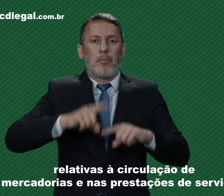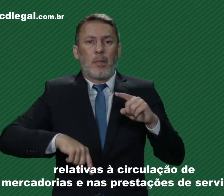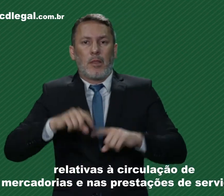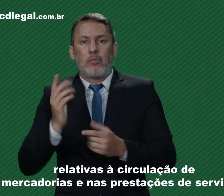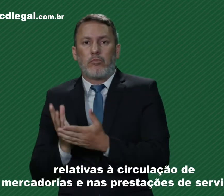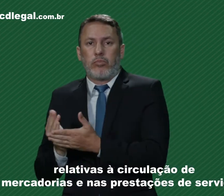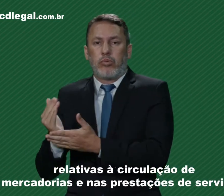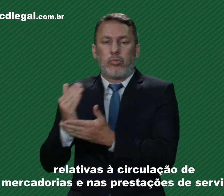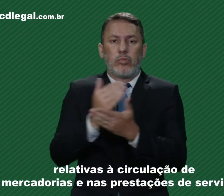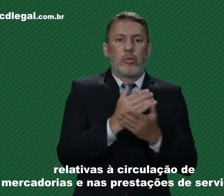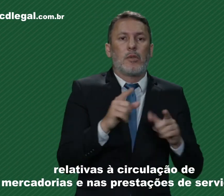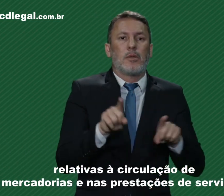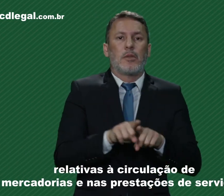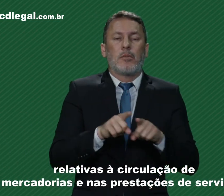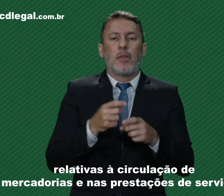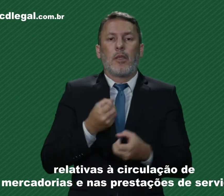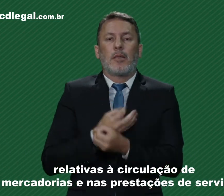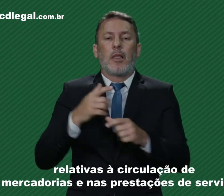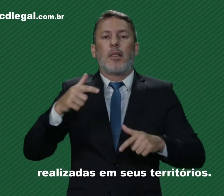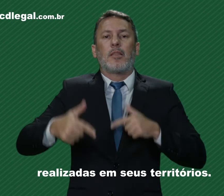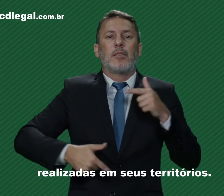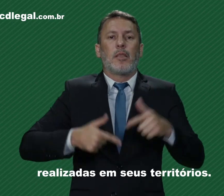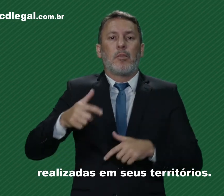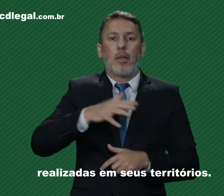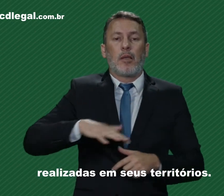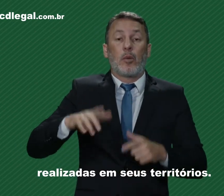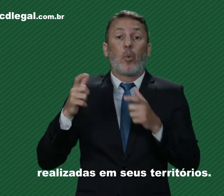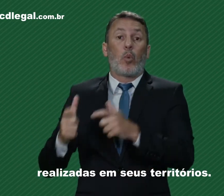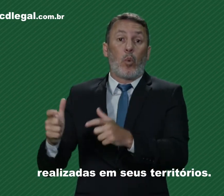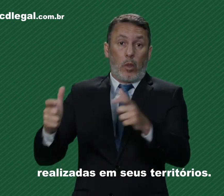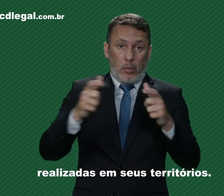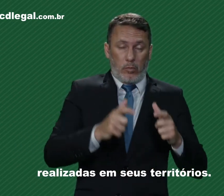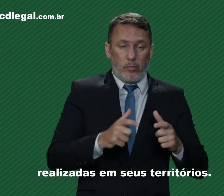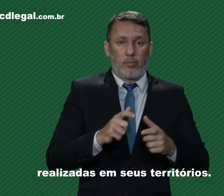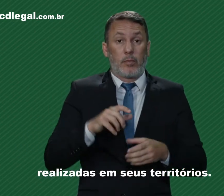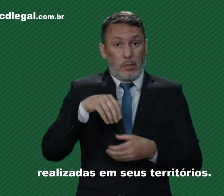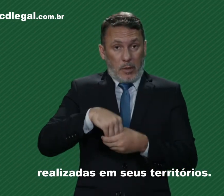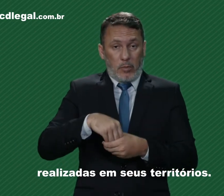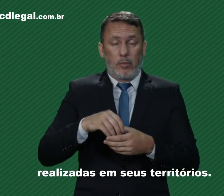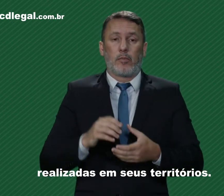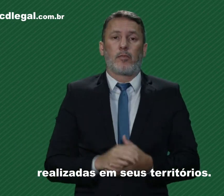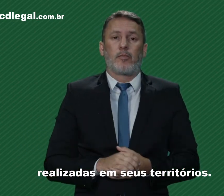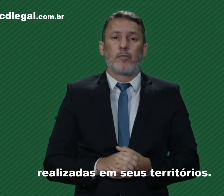e nas prestações de serviços realizadas em seus territórios. Parágrafo 10. Parágrafo Obrigado.